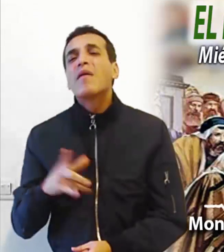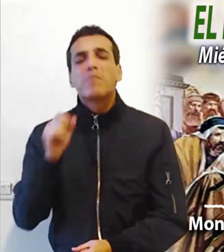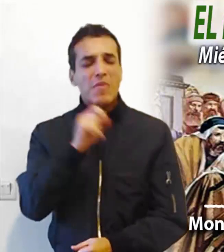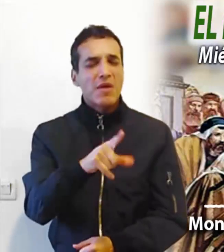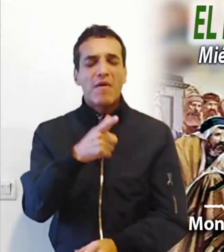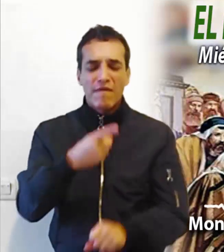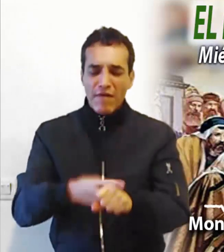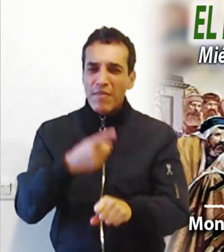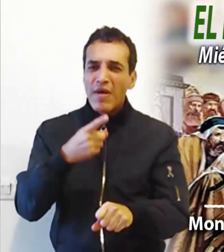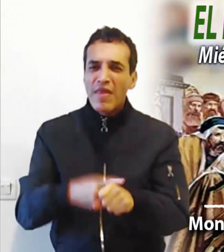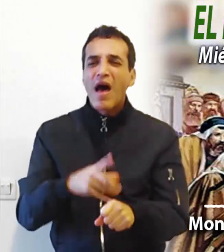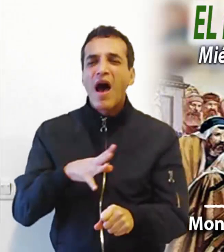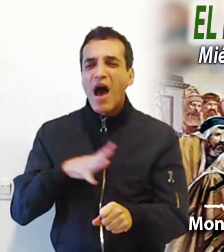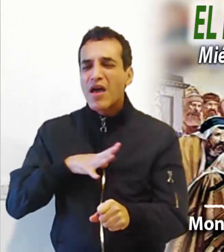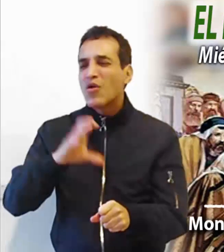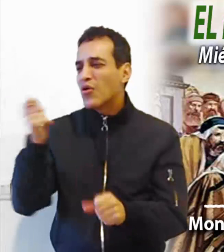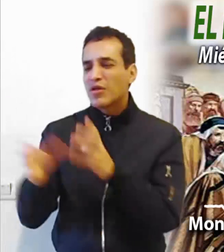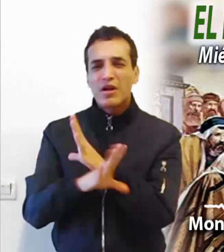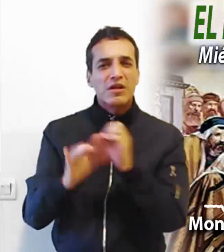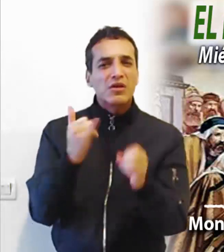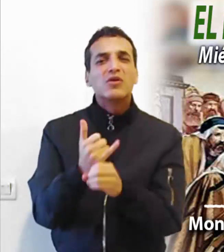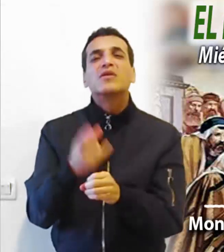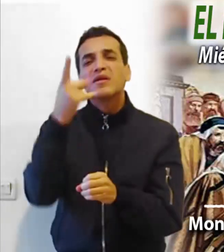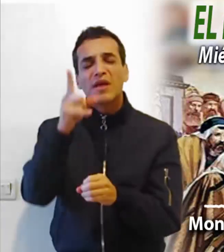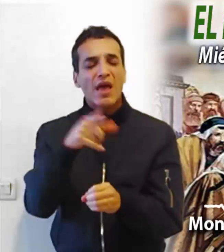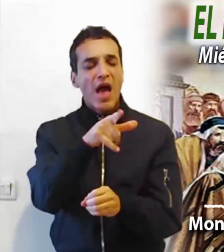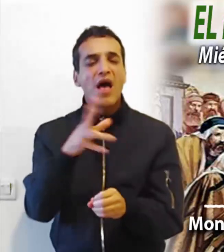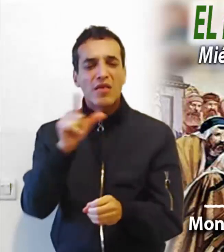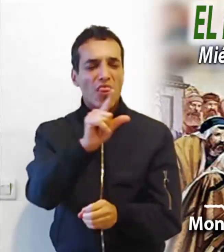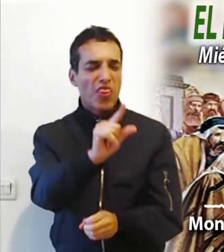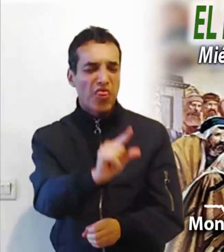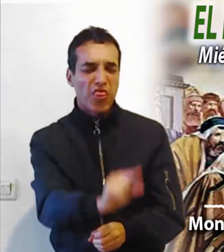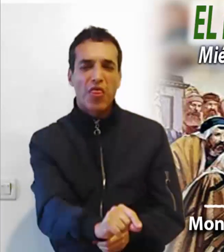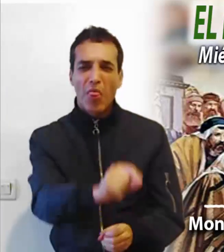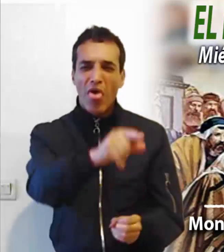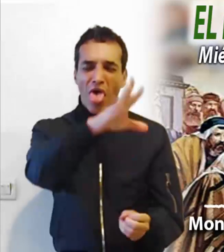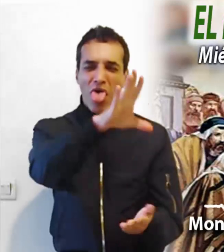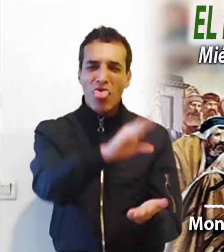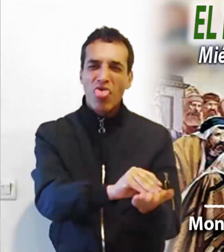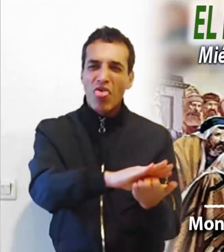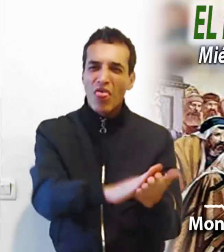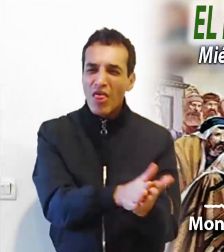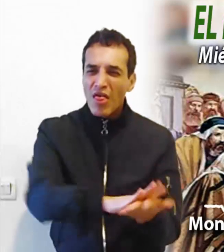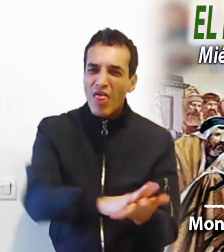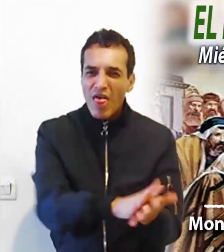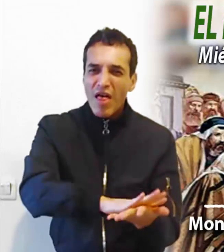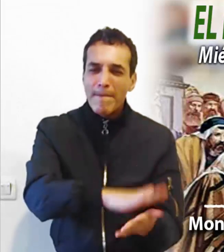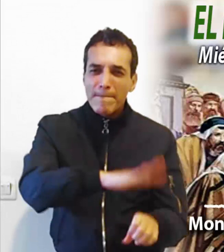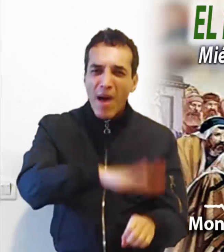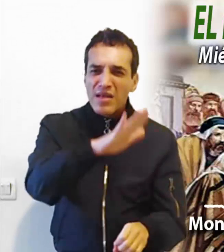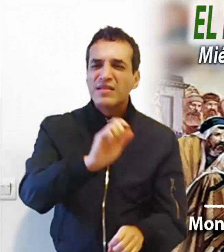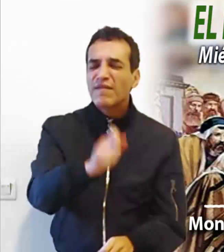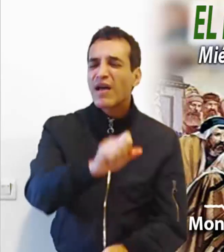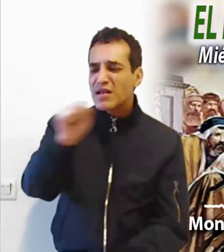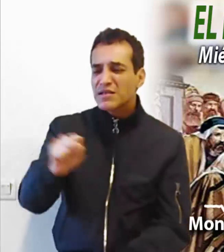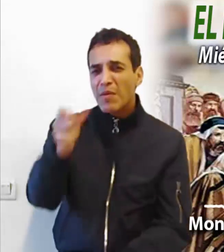injustas que oprimen más al necesitado. No es que el sábado fuera para oprimir